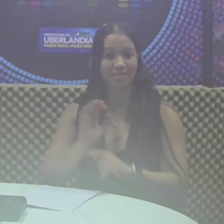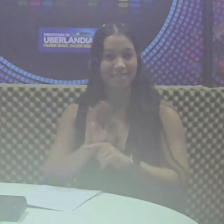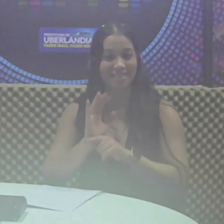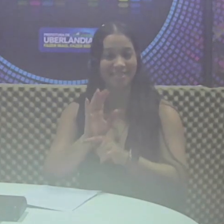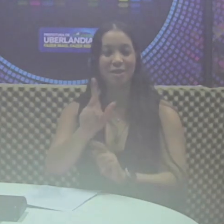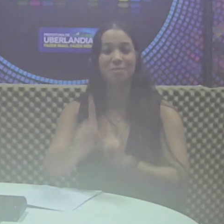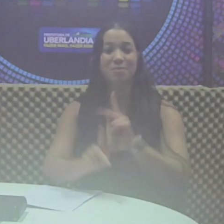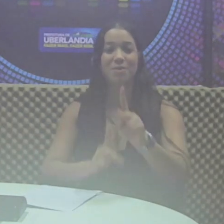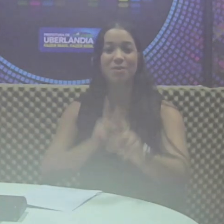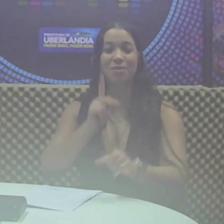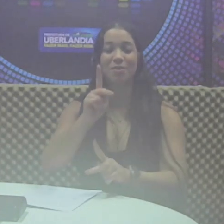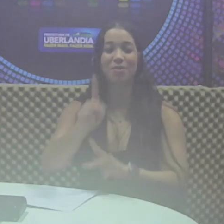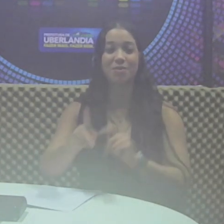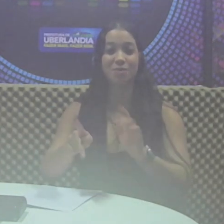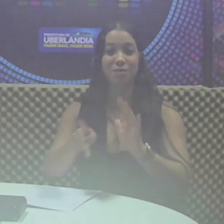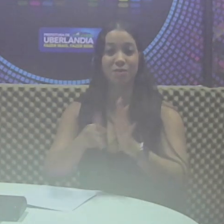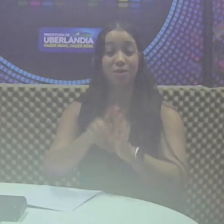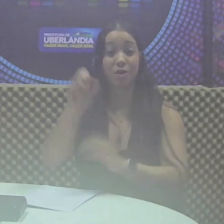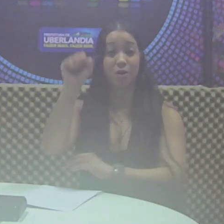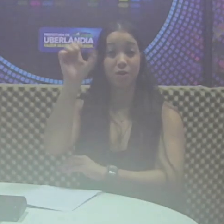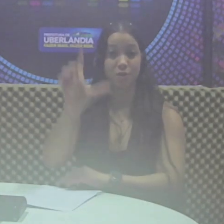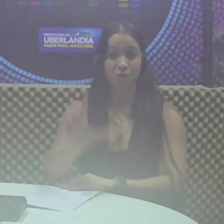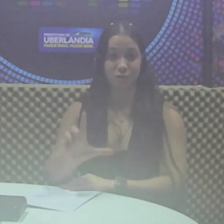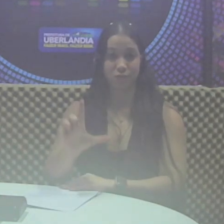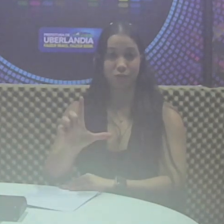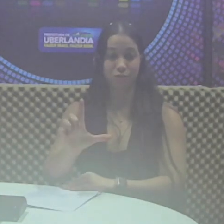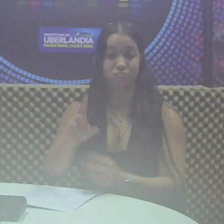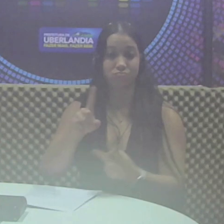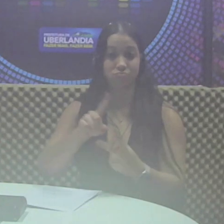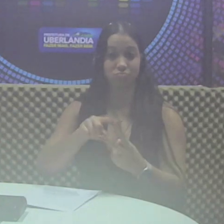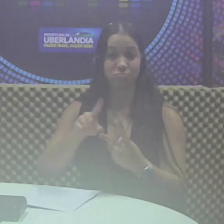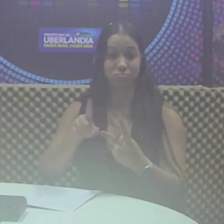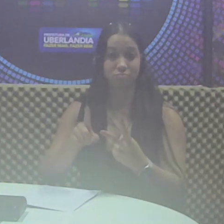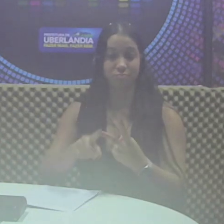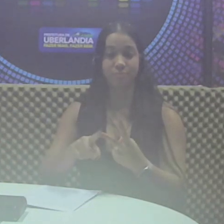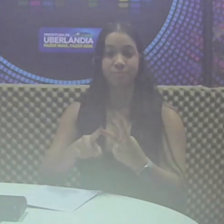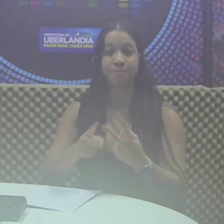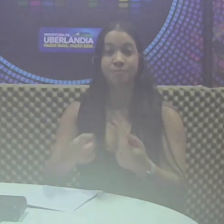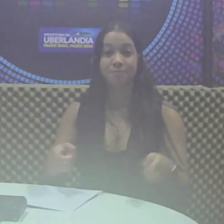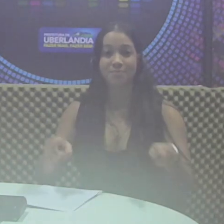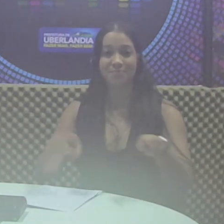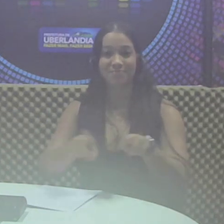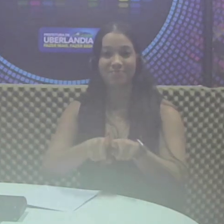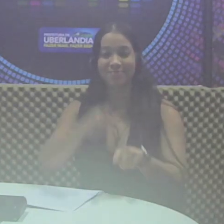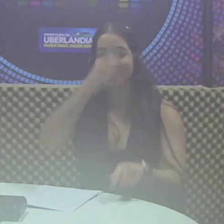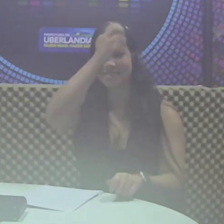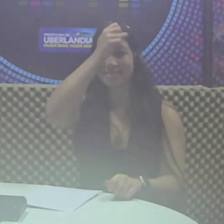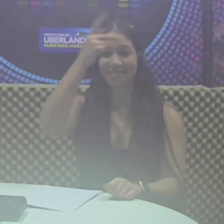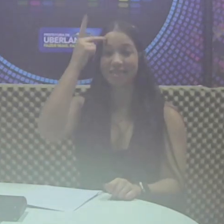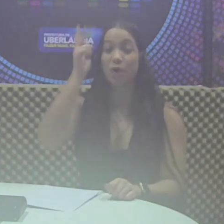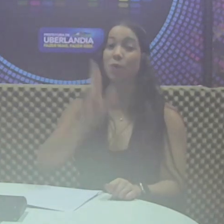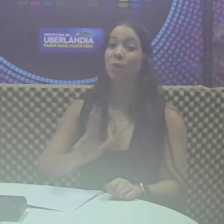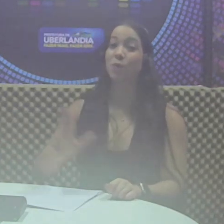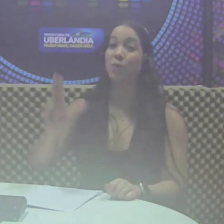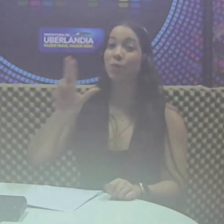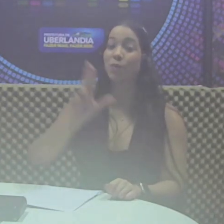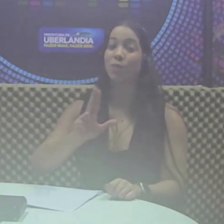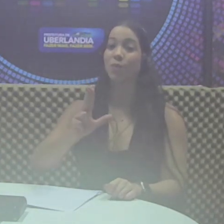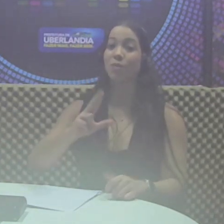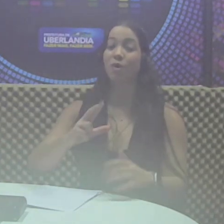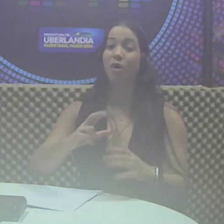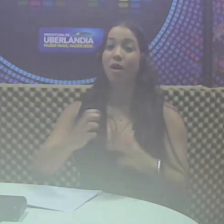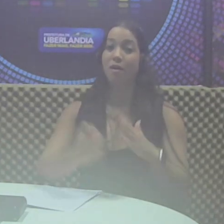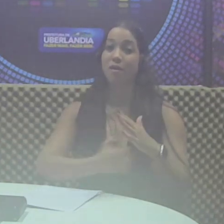população atingida pelas inundações de duas maneiras. Em parceria com a Prefeitura de Uberlândia, o prendimento do